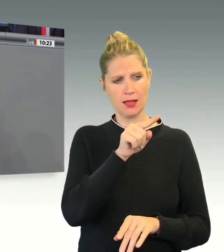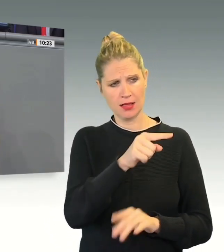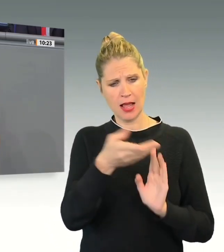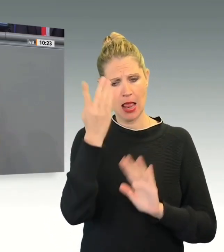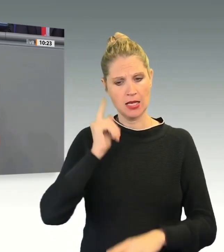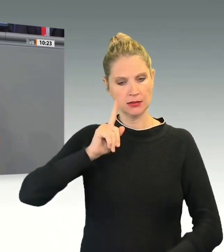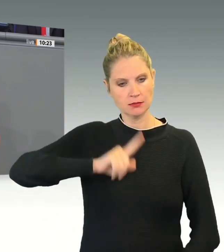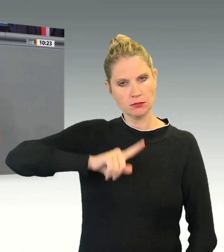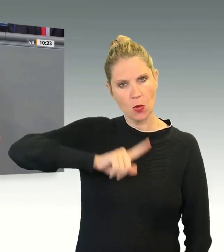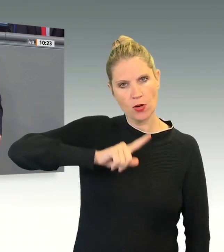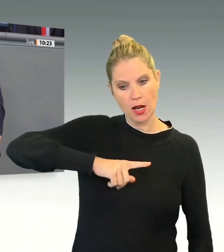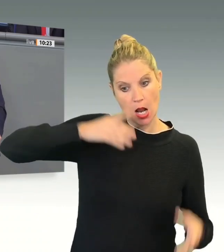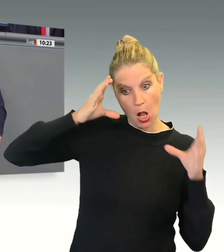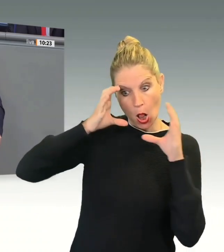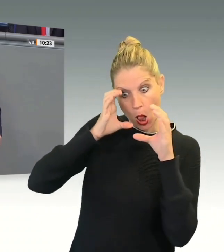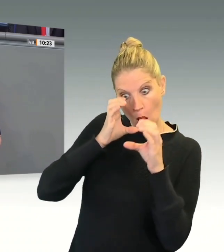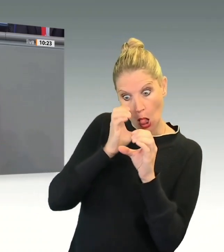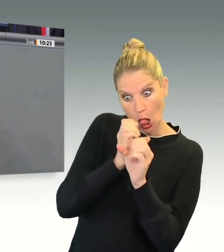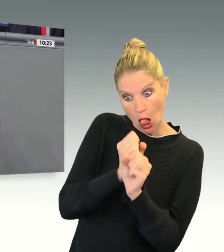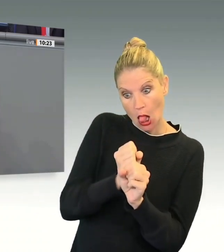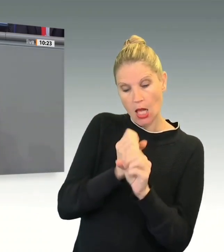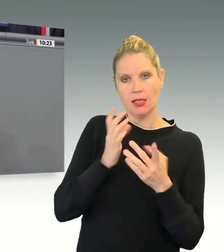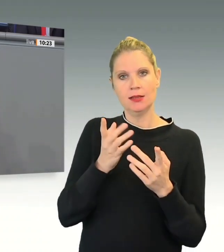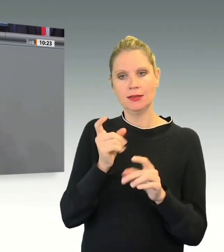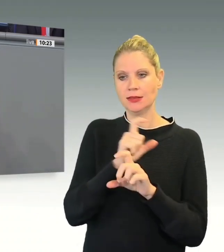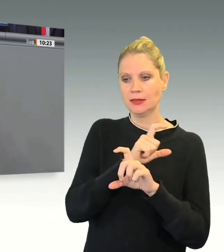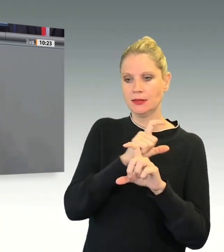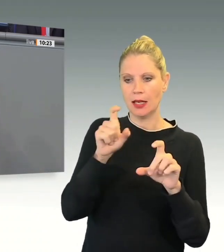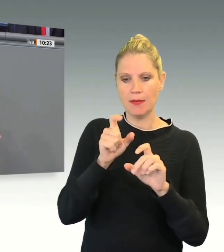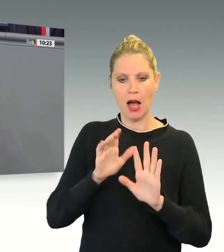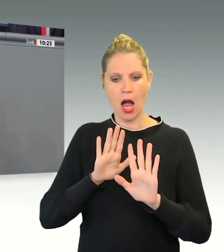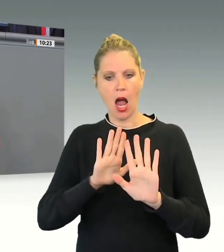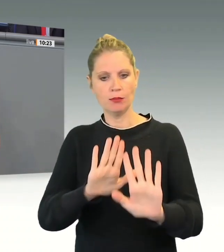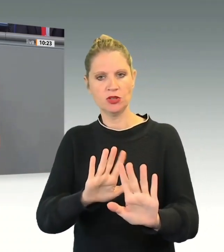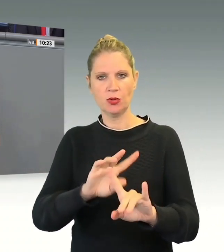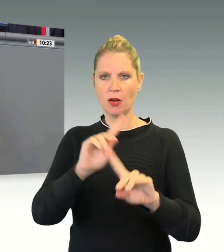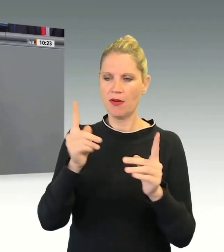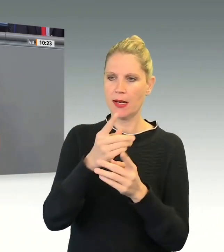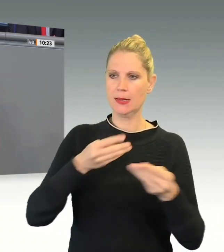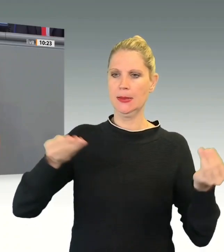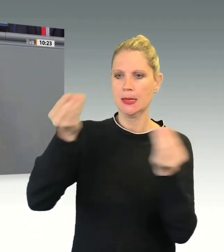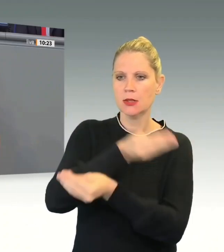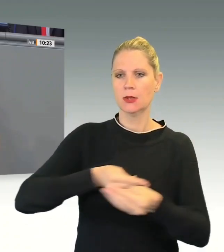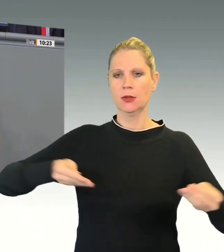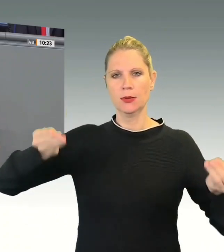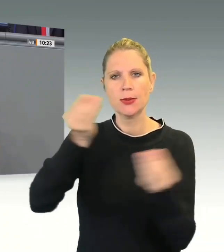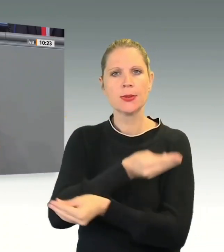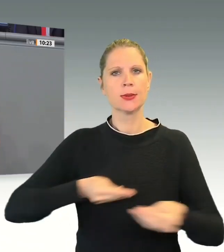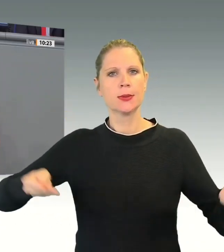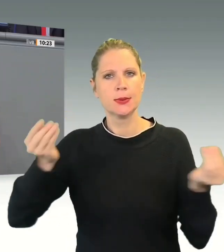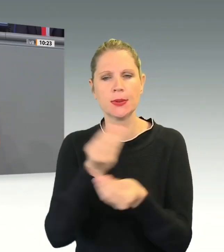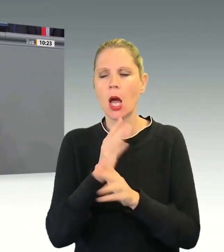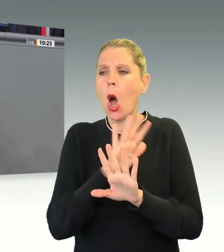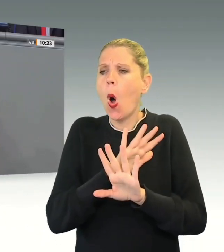mit der Sie das Thema Abschiebung auf die Bühne bringen, ohne ganzheitliches Migrationskonzept einen Beitrag dazu